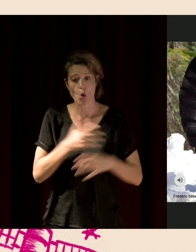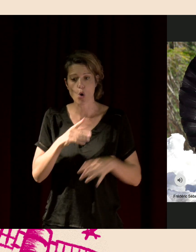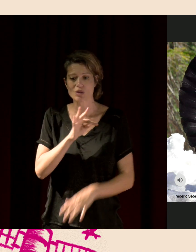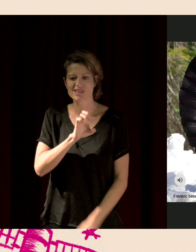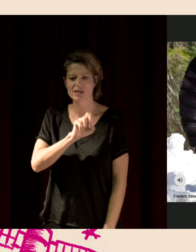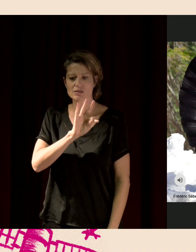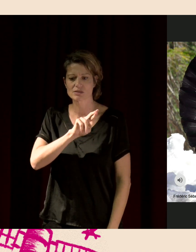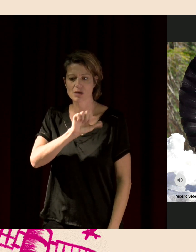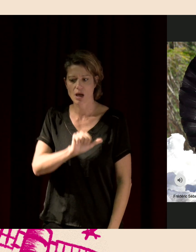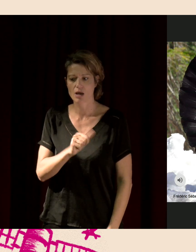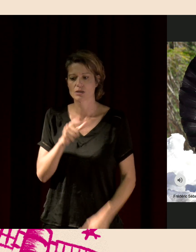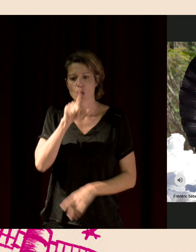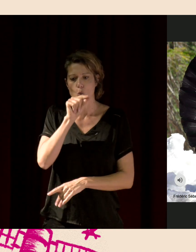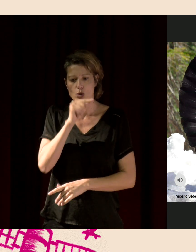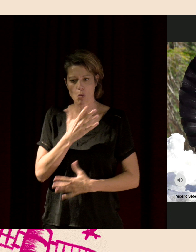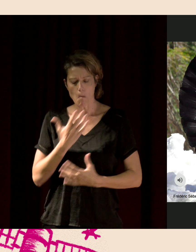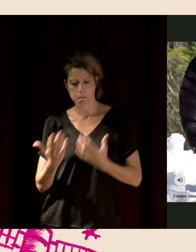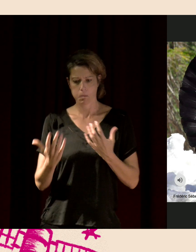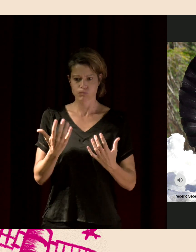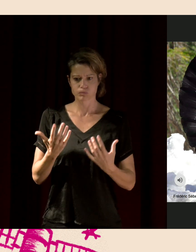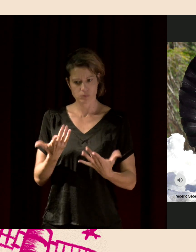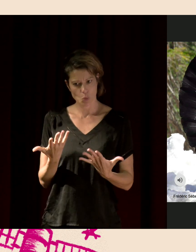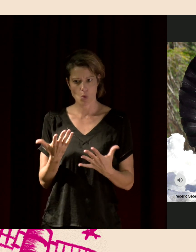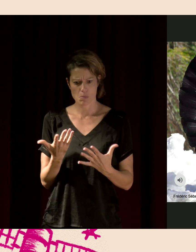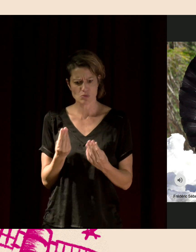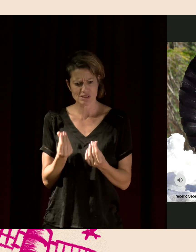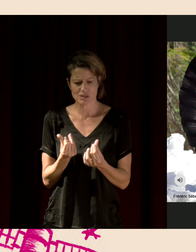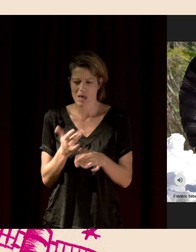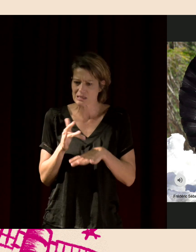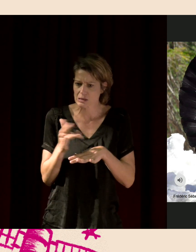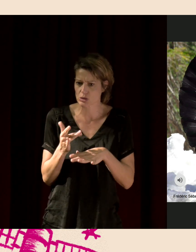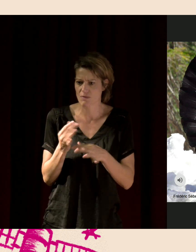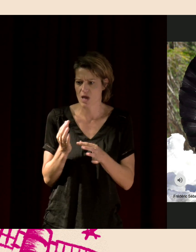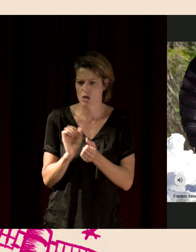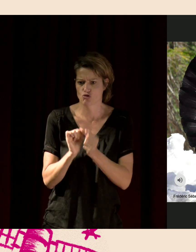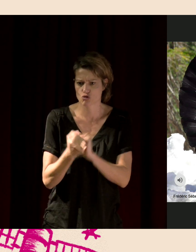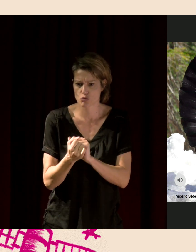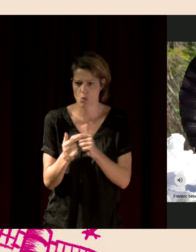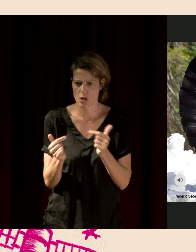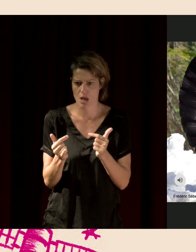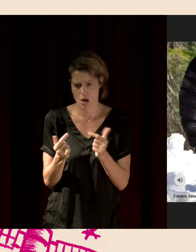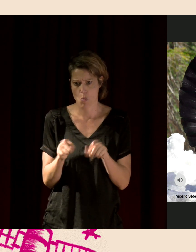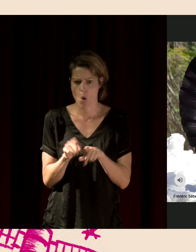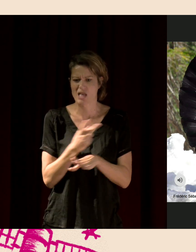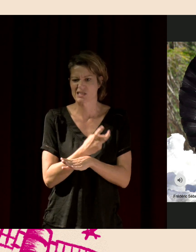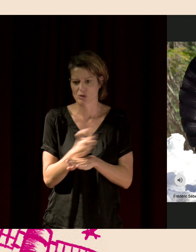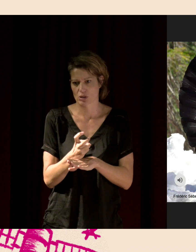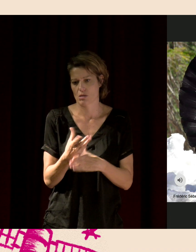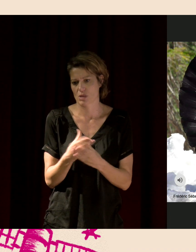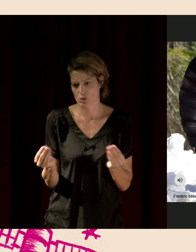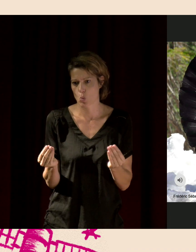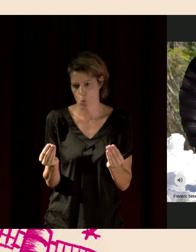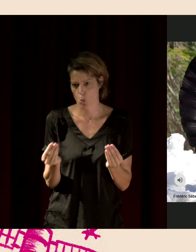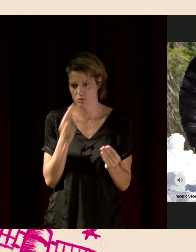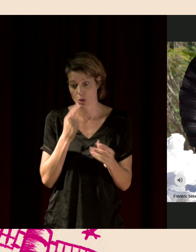emblématique, très sensible au changement climatique et au dérangement. Très menacé. Enfin, il est interdit de le chasser, mais ça n pas été le cas